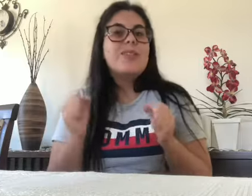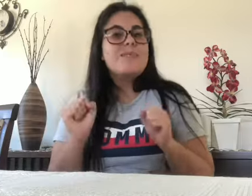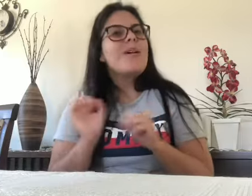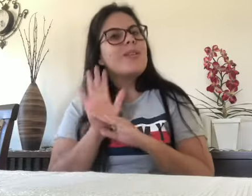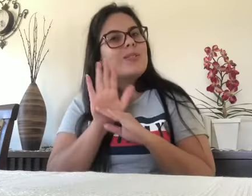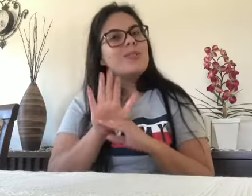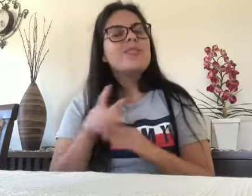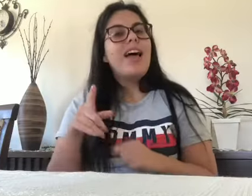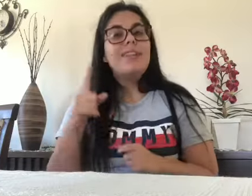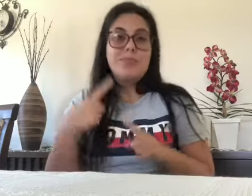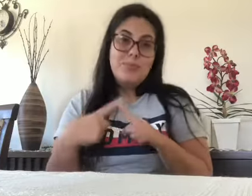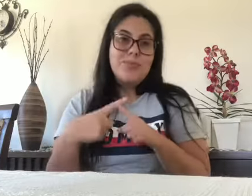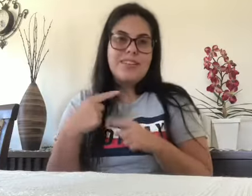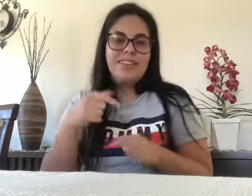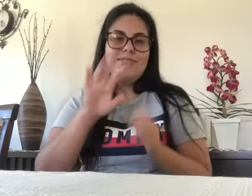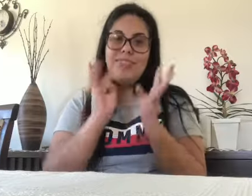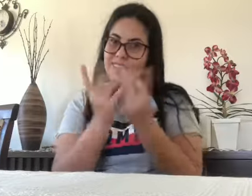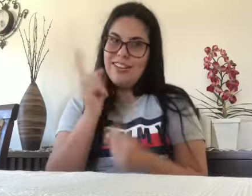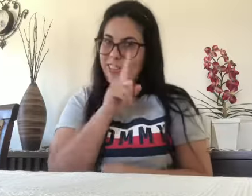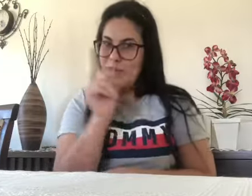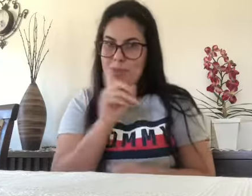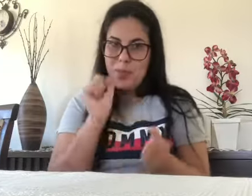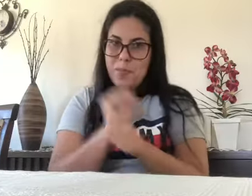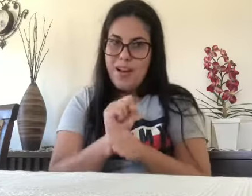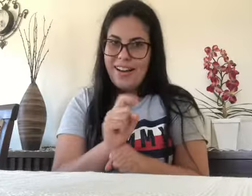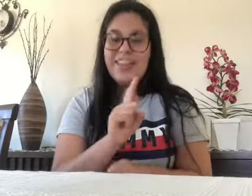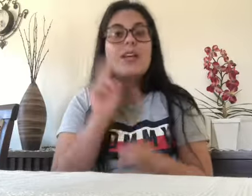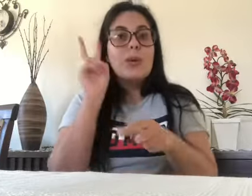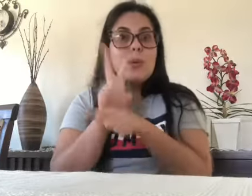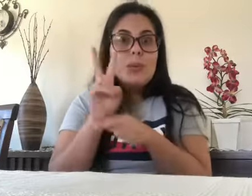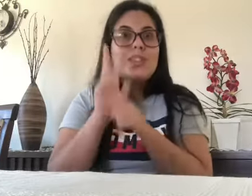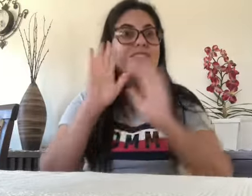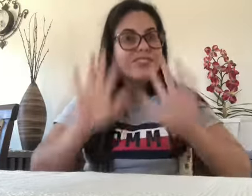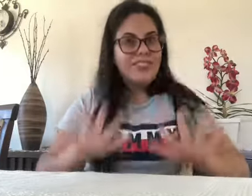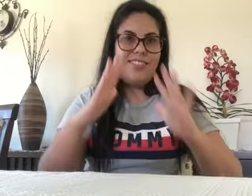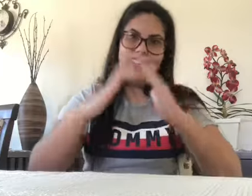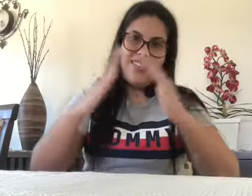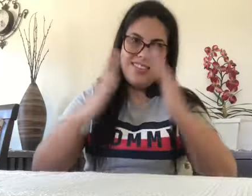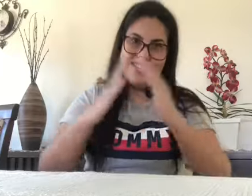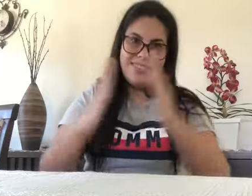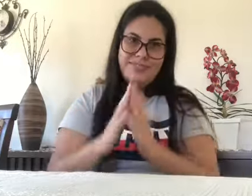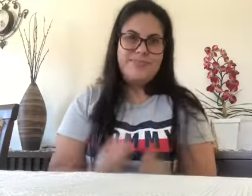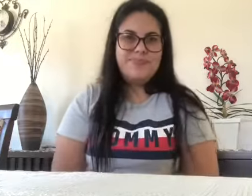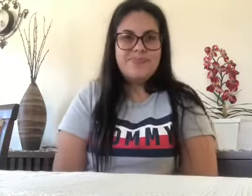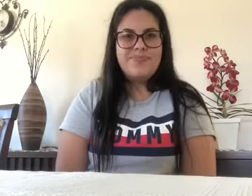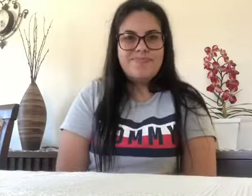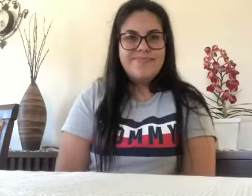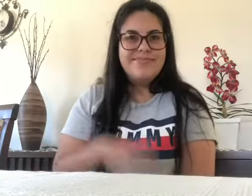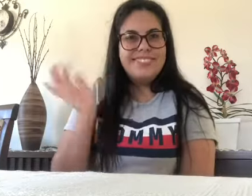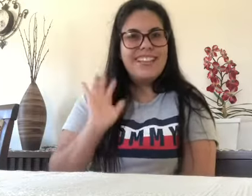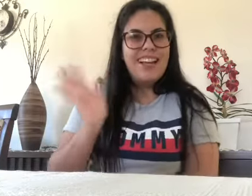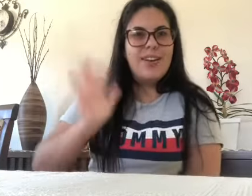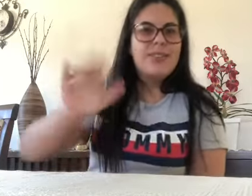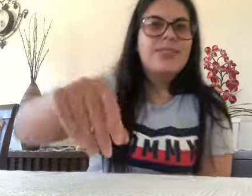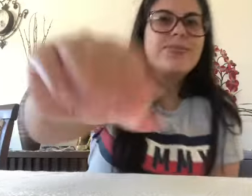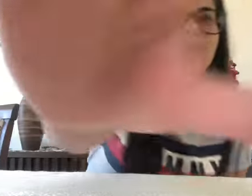artigo. Então, espero ter podido ajudado. Então, os estudos não parem e fiquem em casa. Tchau!